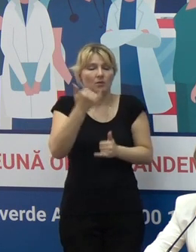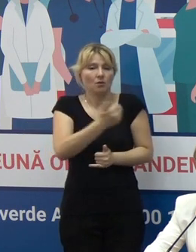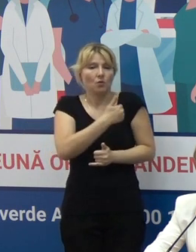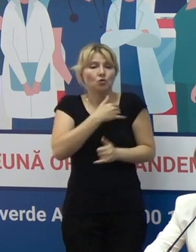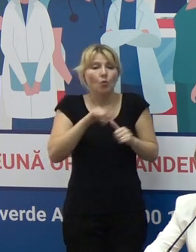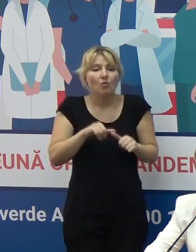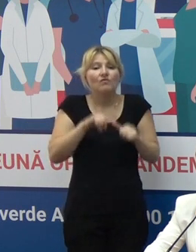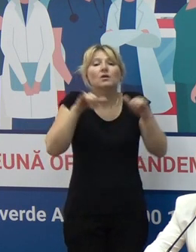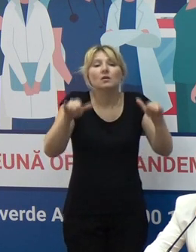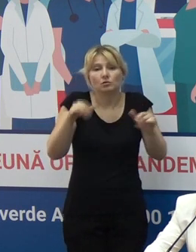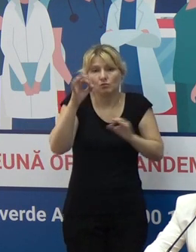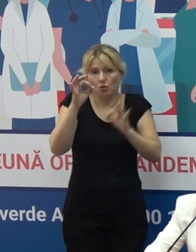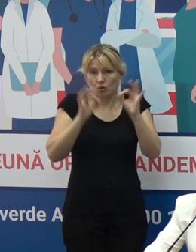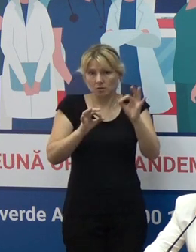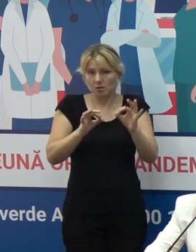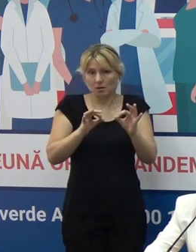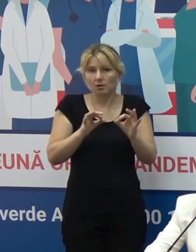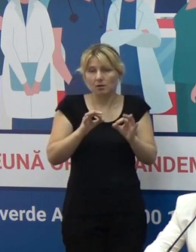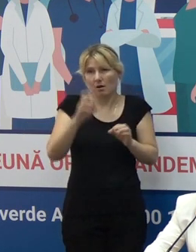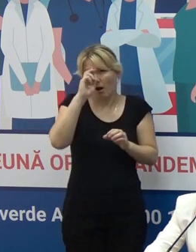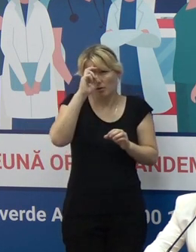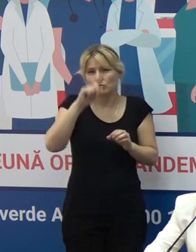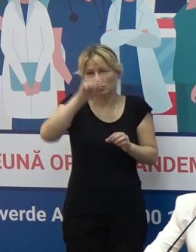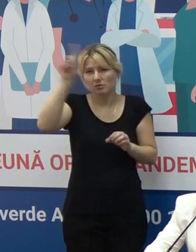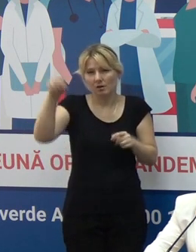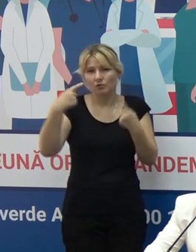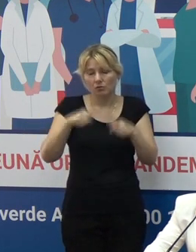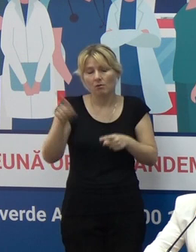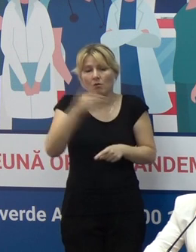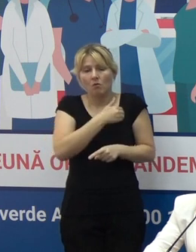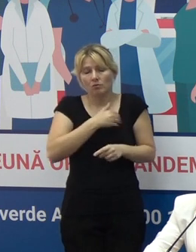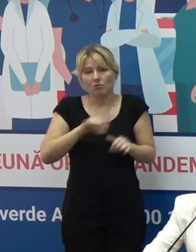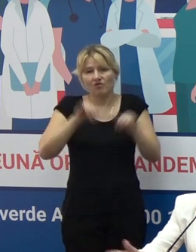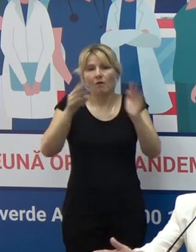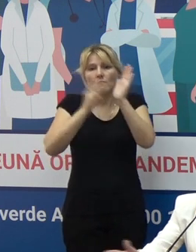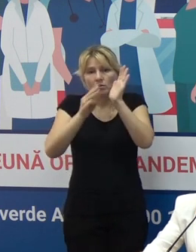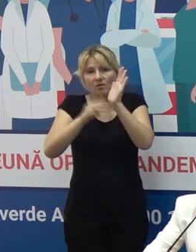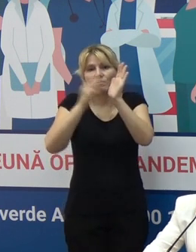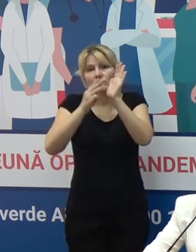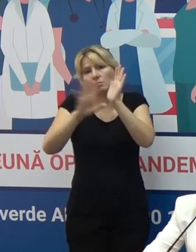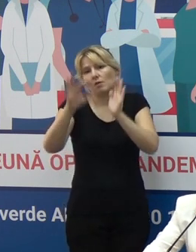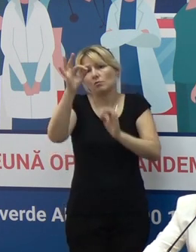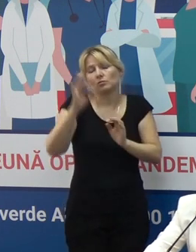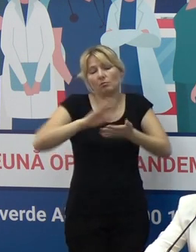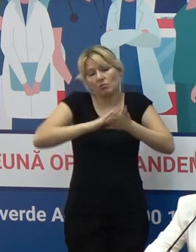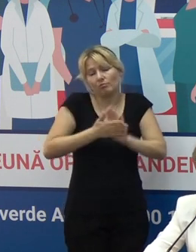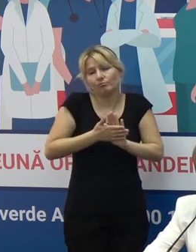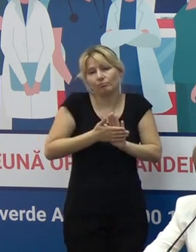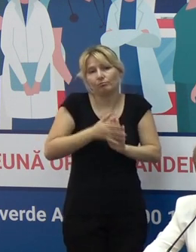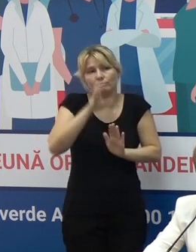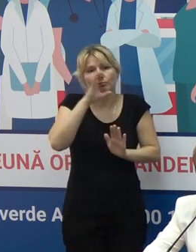acestui procent de imunizare, vorbesc de alte țări, până la 80-85%. Asta e situația reală.